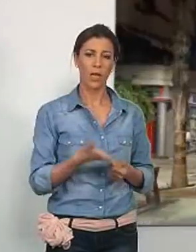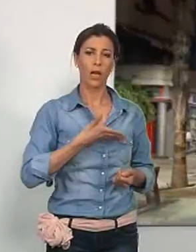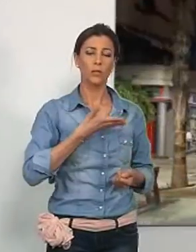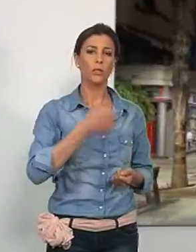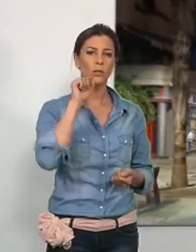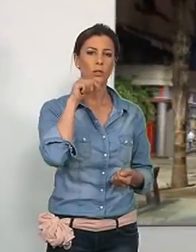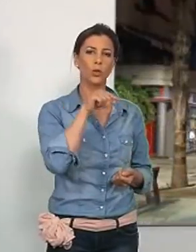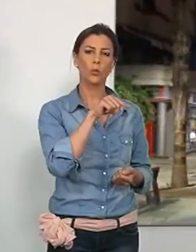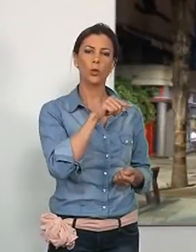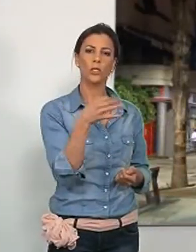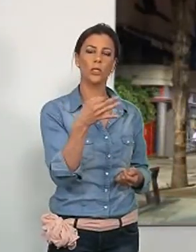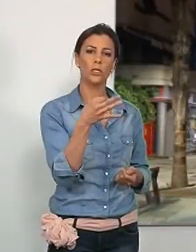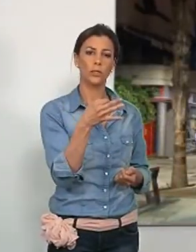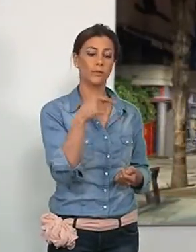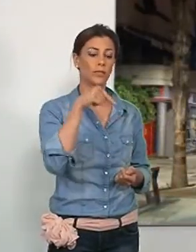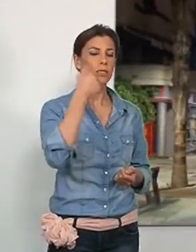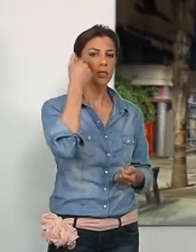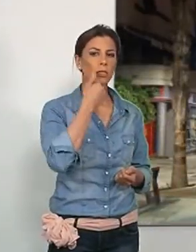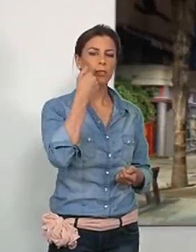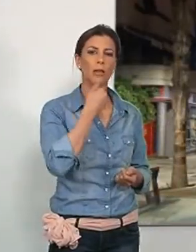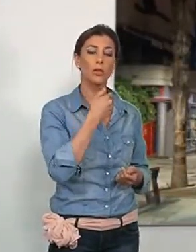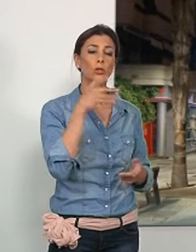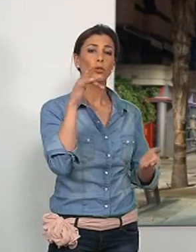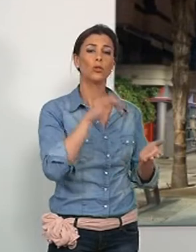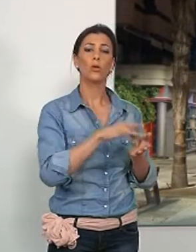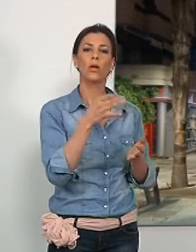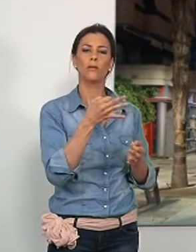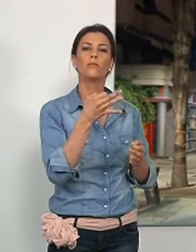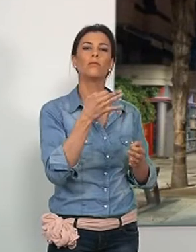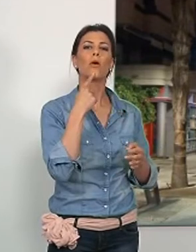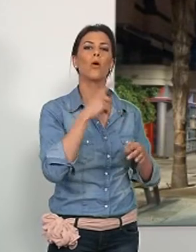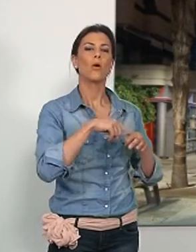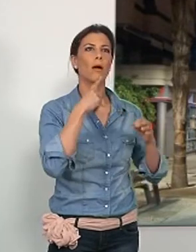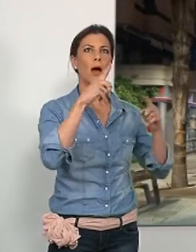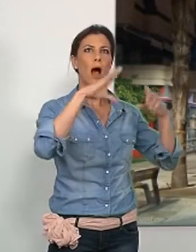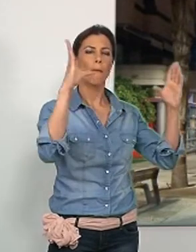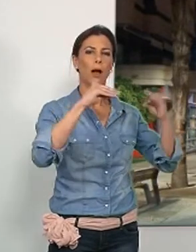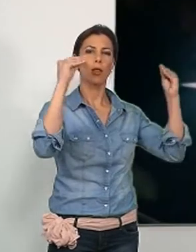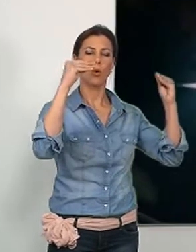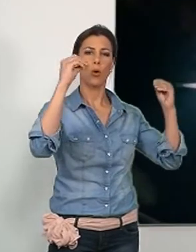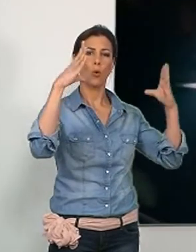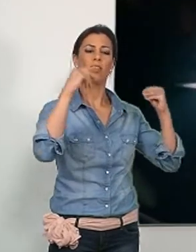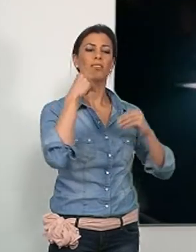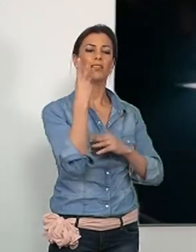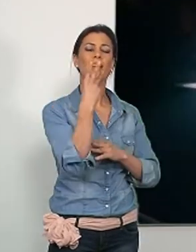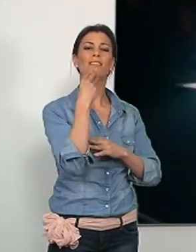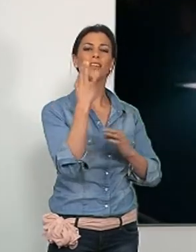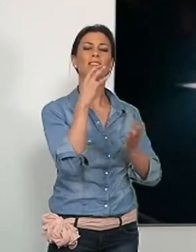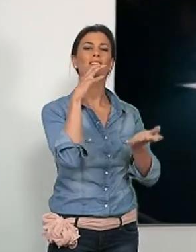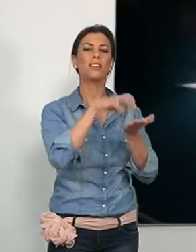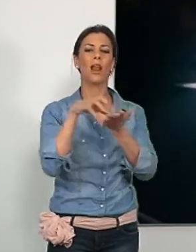El Ayuntamiento de Motril se adhiere este sábado a la hora del planeta con el apagado de las luces de tres